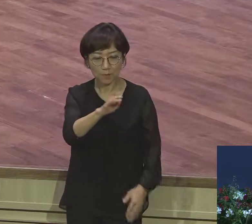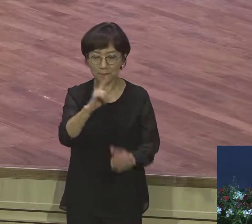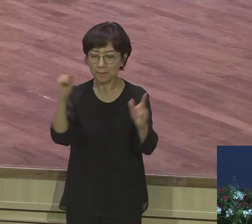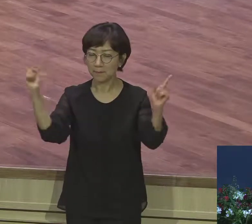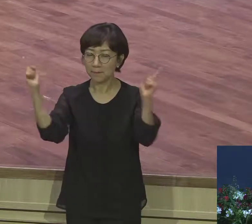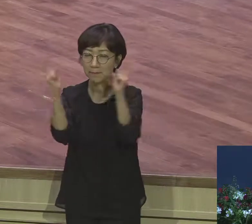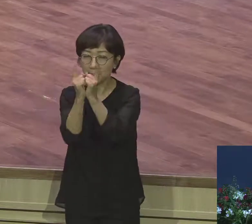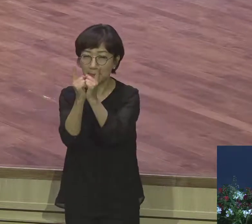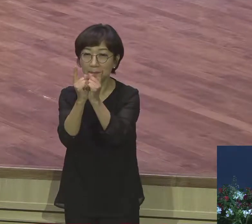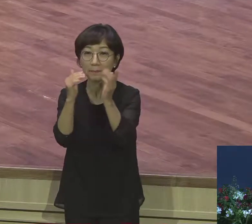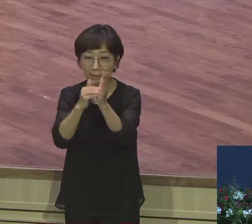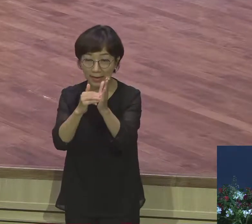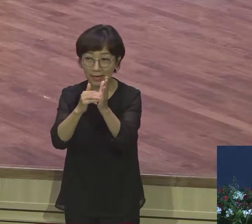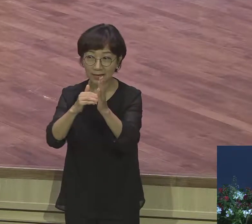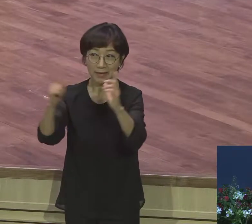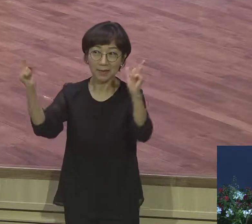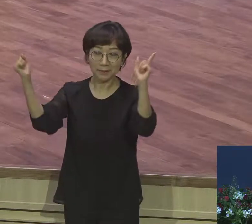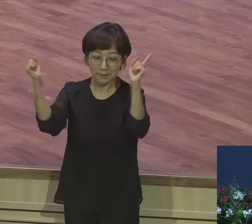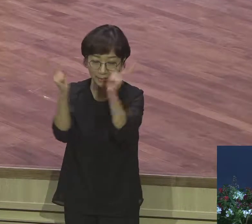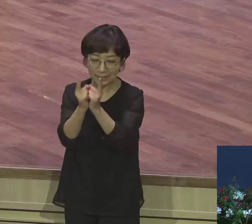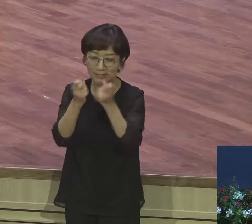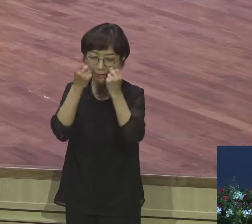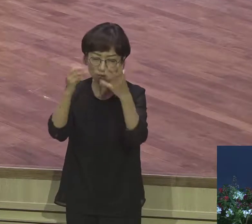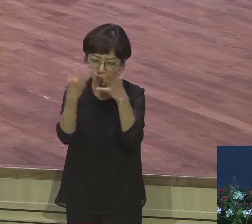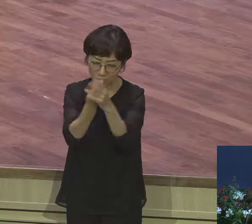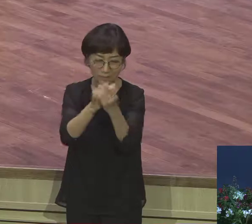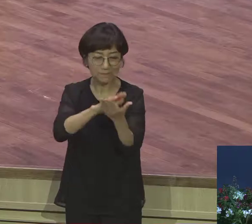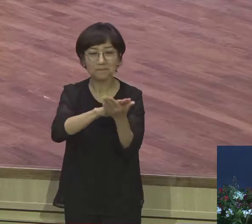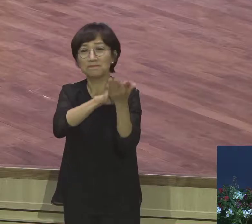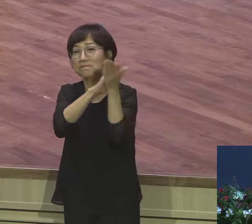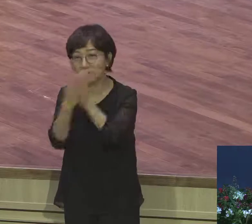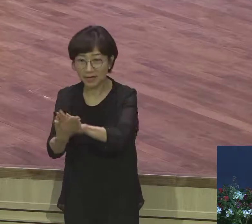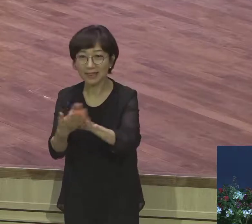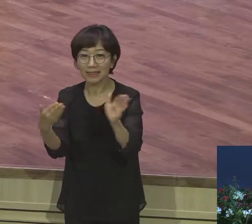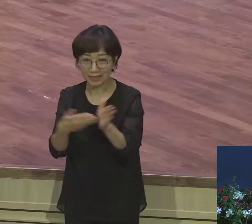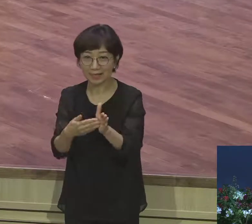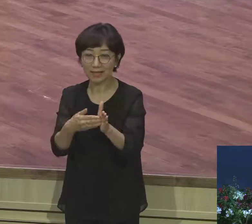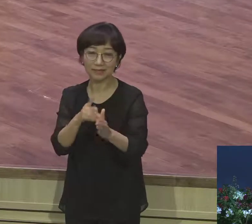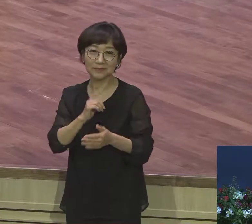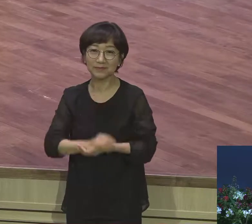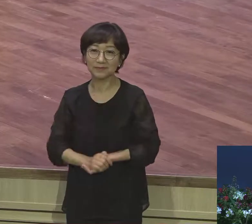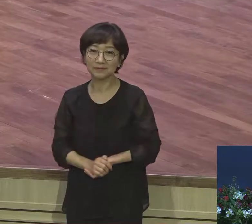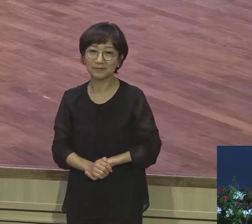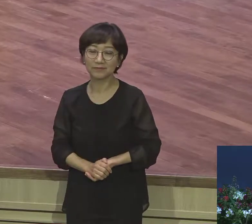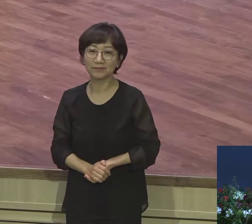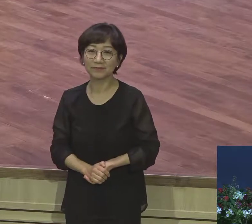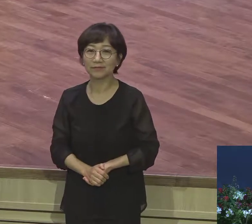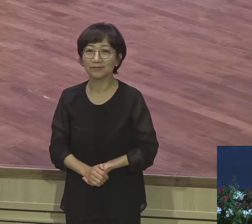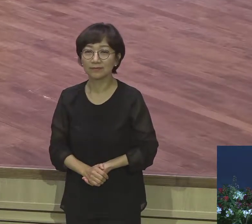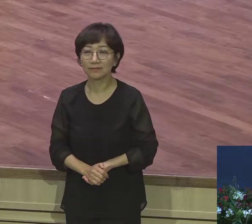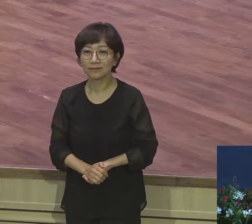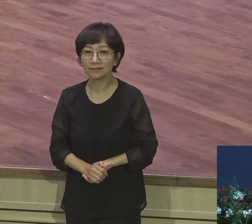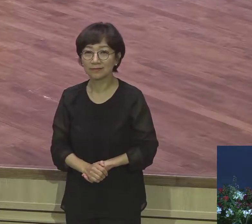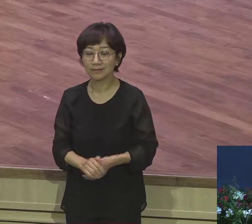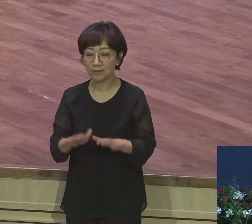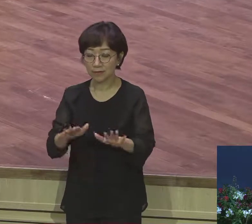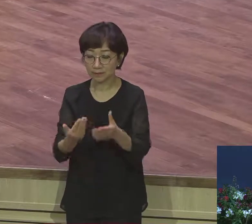된 그러한 장소였다 그런 말씀이에요 이 두 가지 사건 다 큰